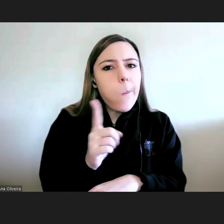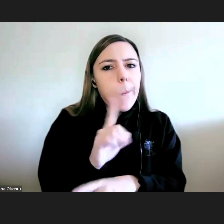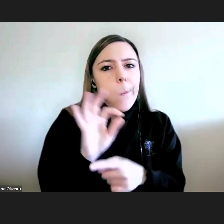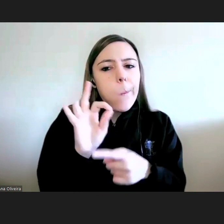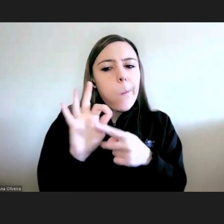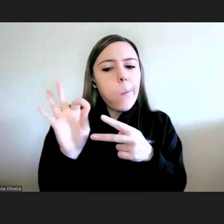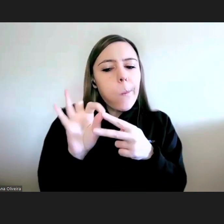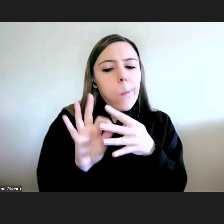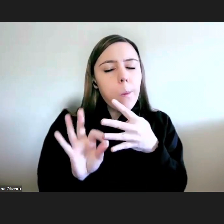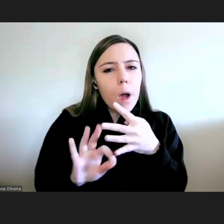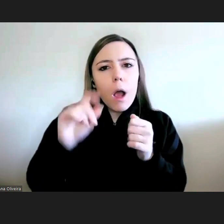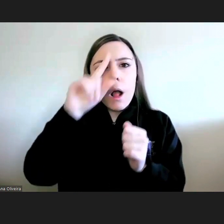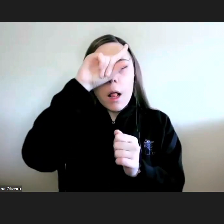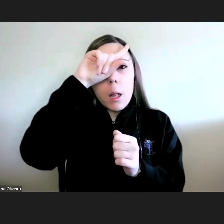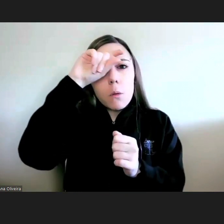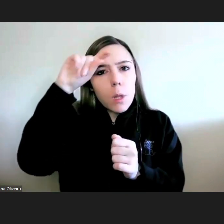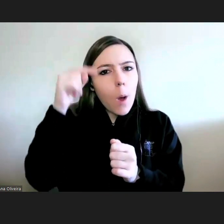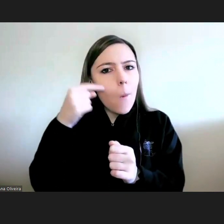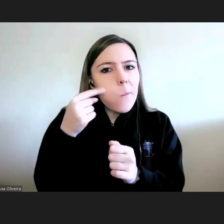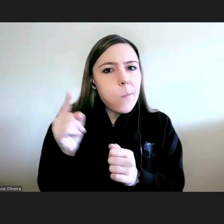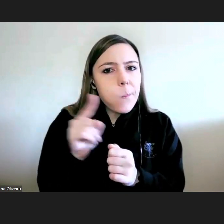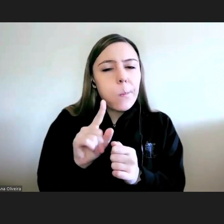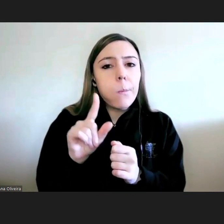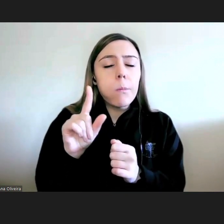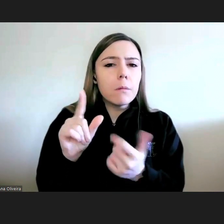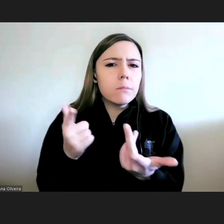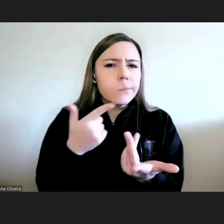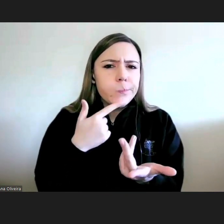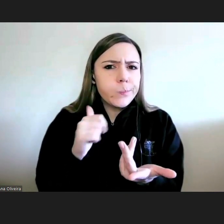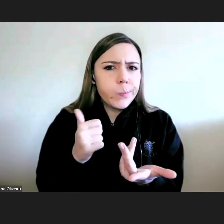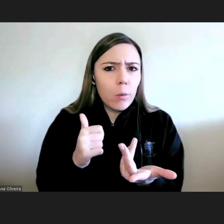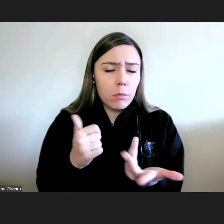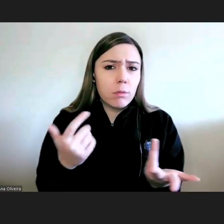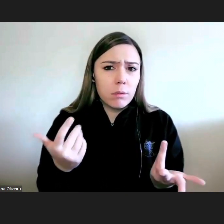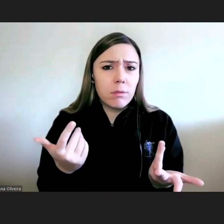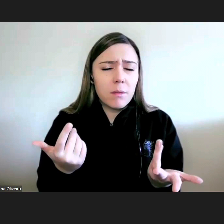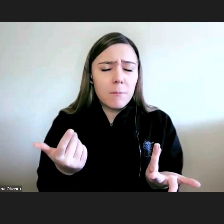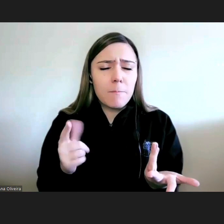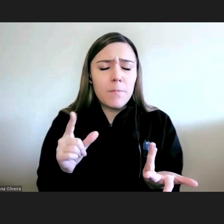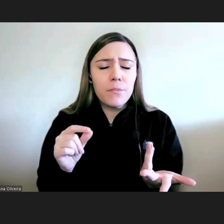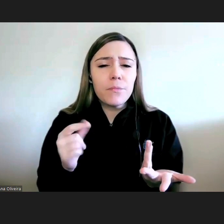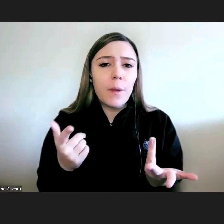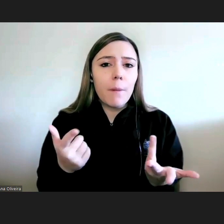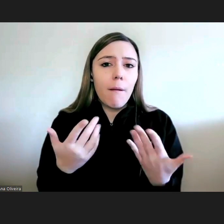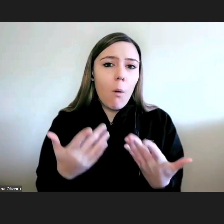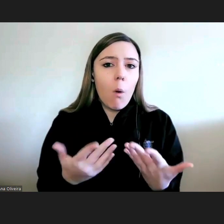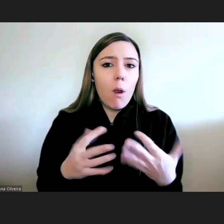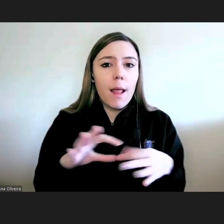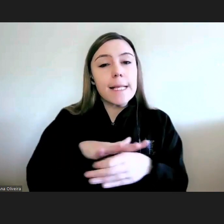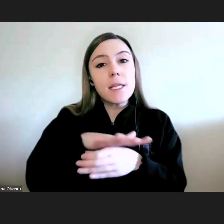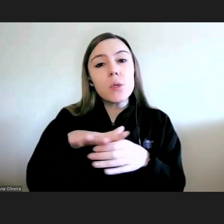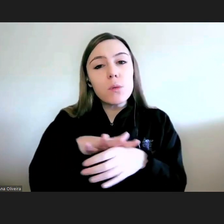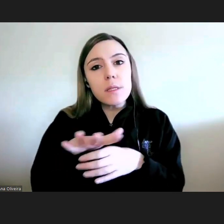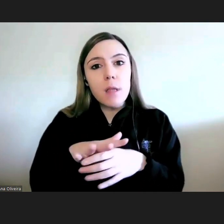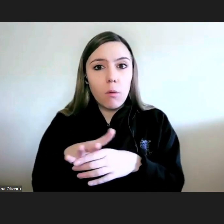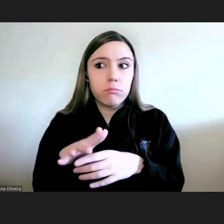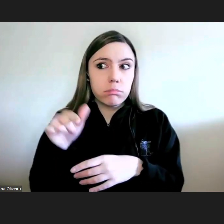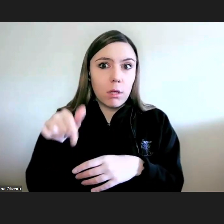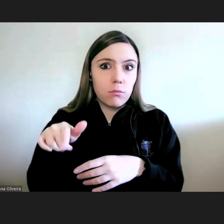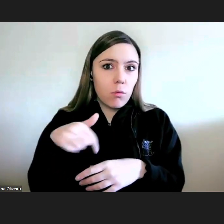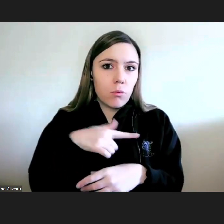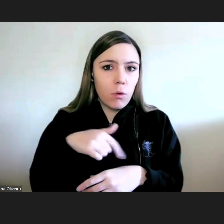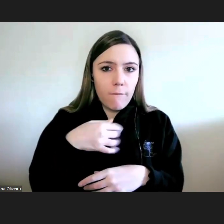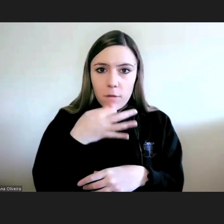características as dificuldades e até o momento presente das entidades sobre as quais nos pronunciamos